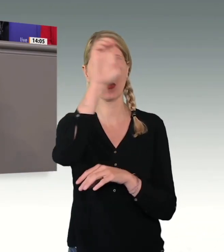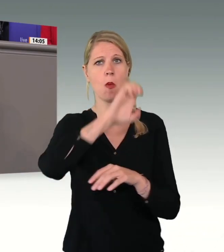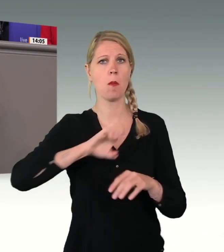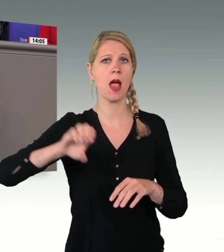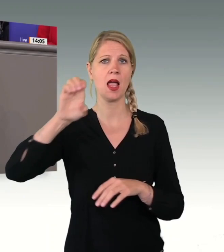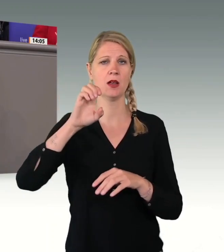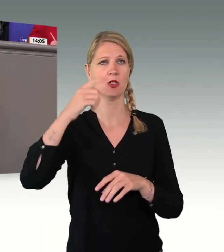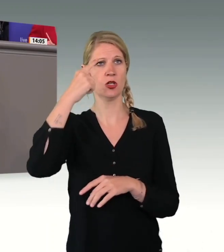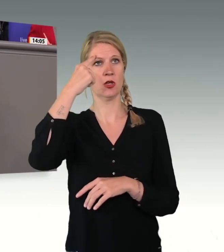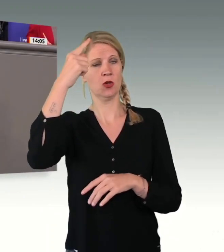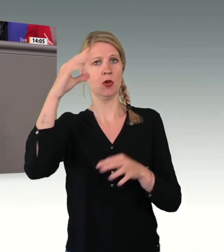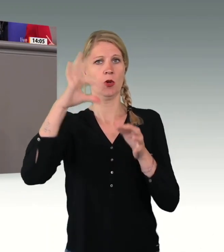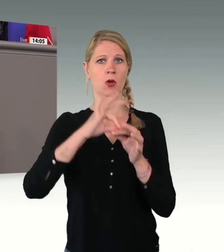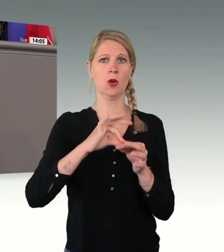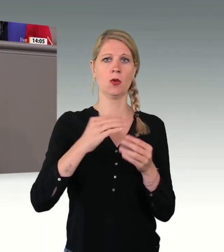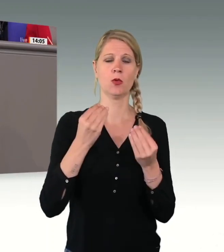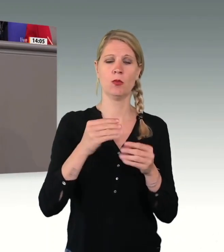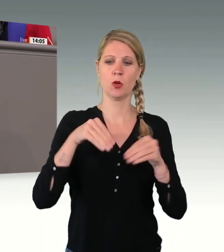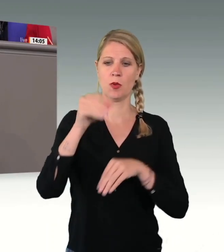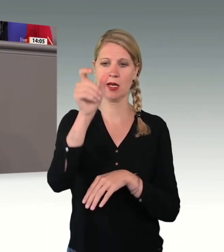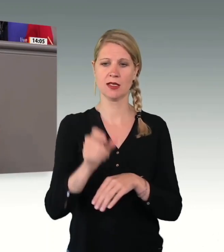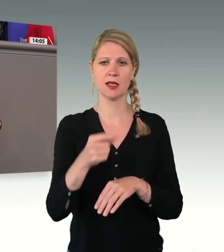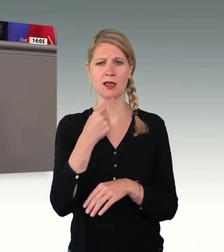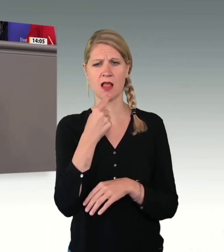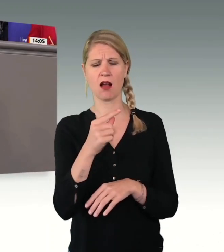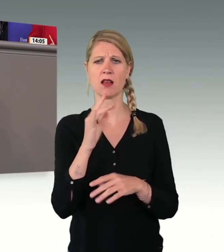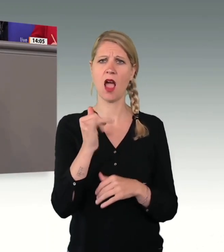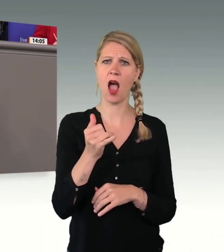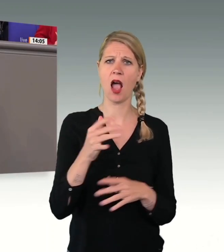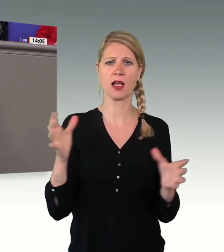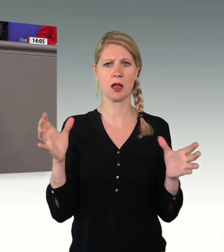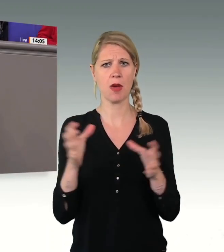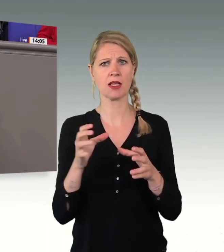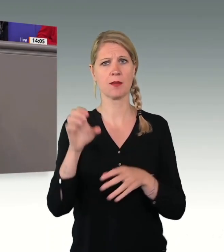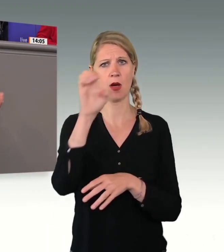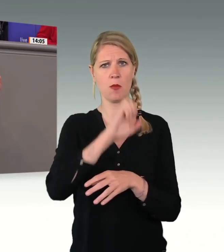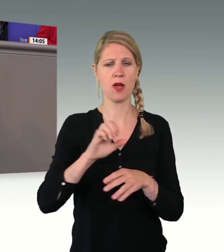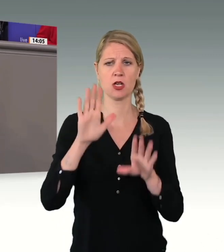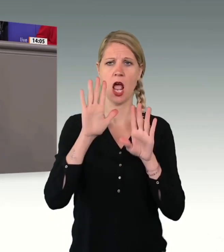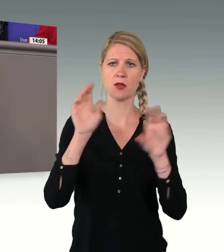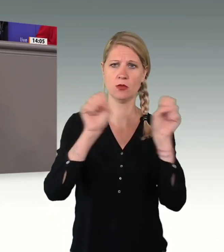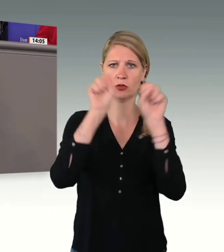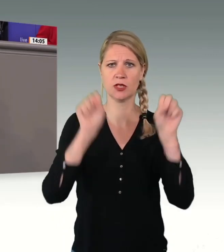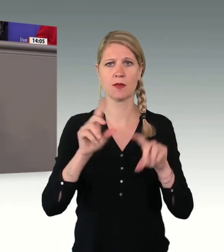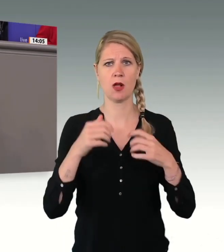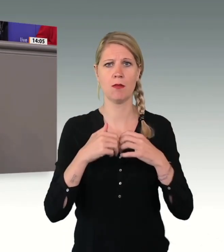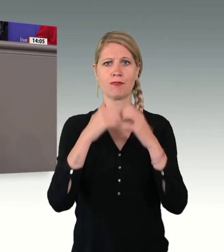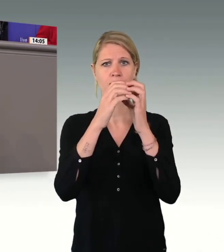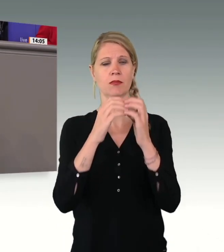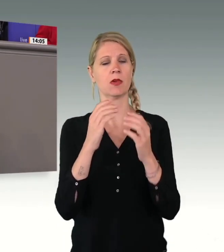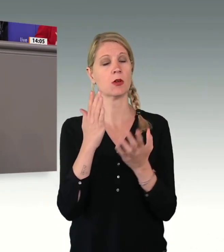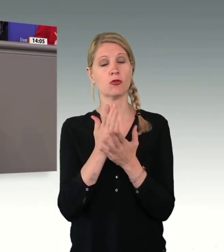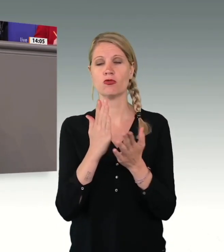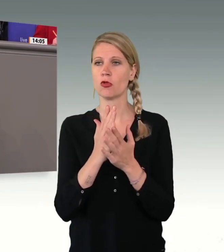Und da kommt dann auch immer gern die Ministerin, die sagt, sie kämpft für das gemeinsame europäische Asylsystem und sie hat da schon große Erfolge